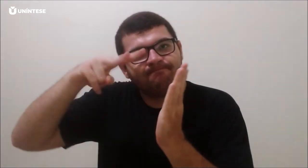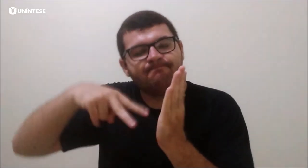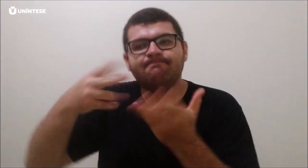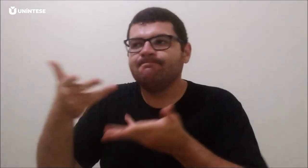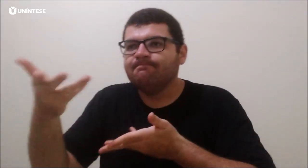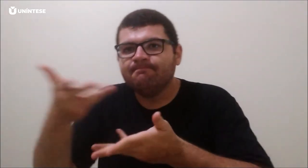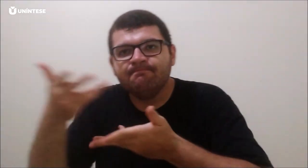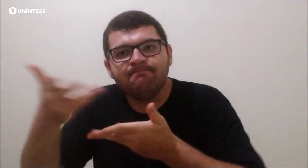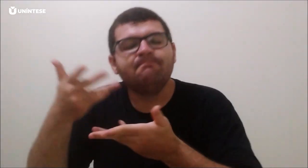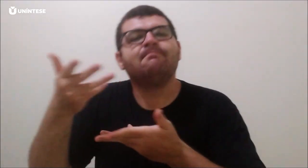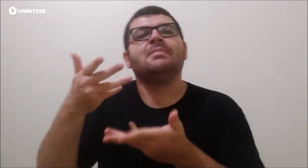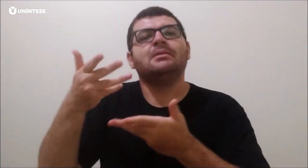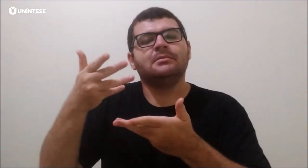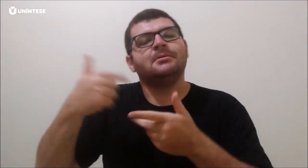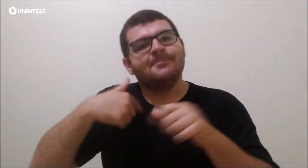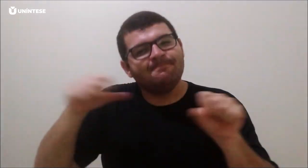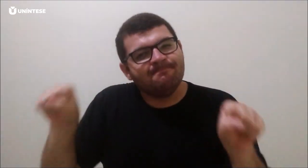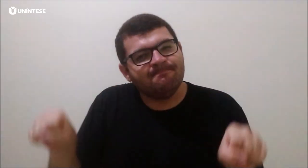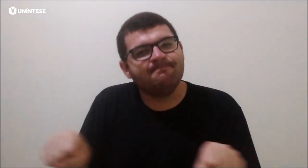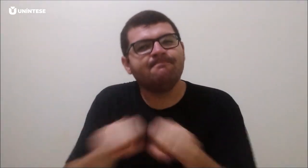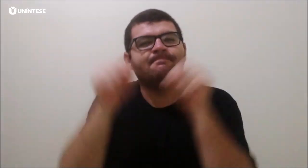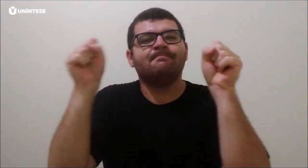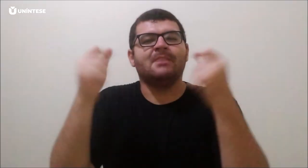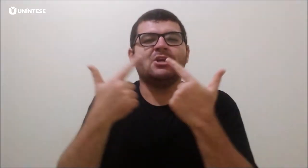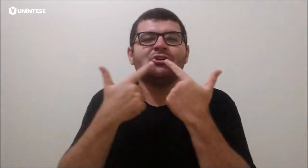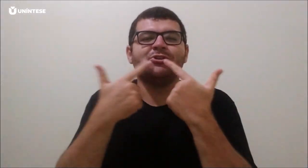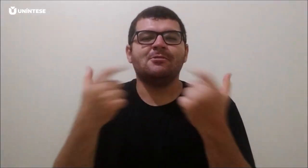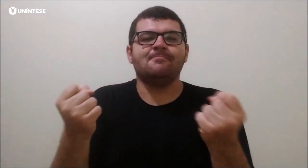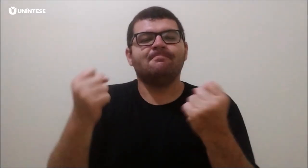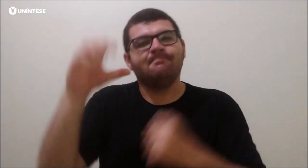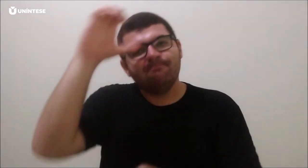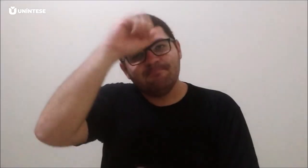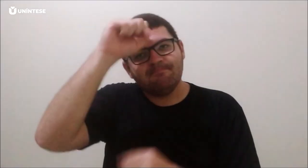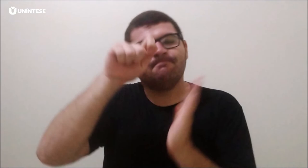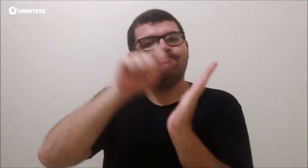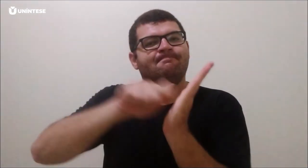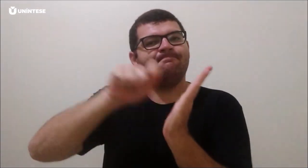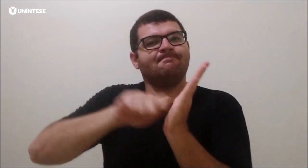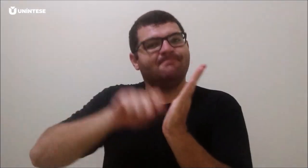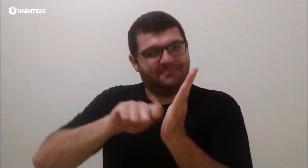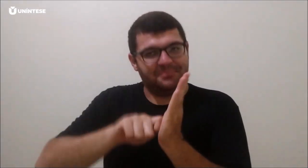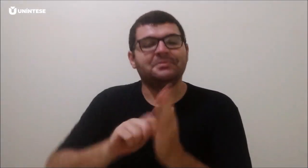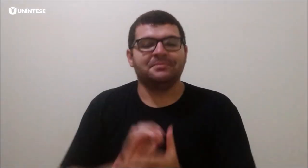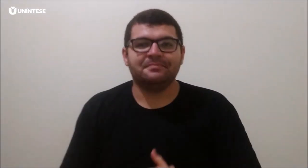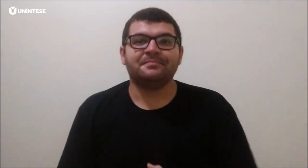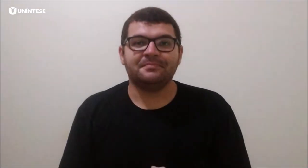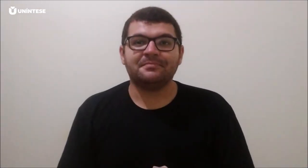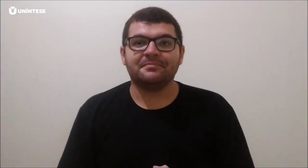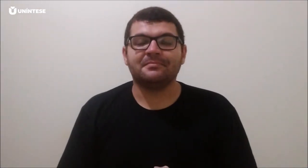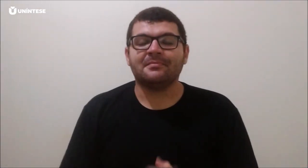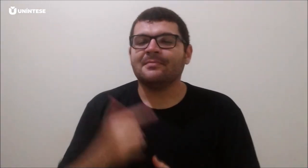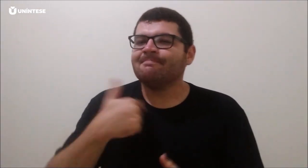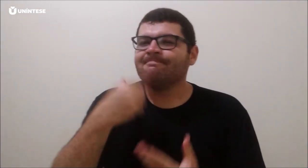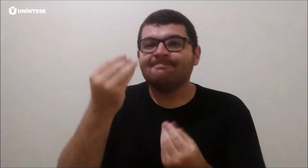sou capaz e posso quebrar barreiras linguísticas, posso obter conhecimentos, posso ler, é possível ter trocas.